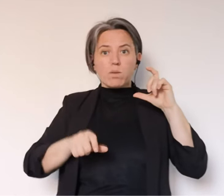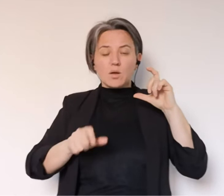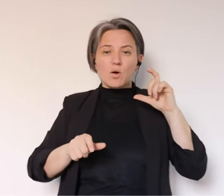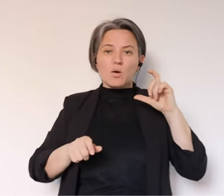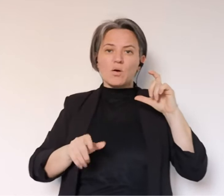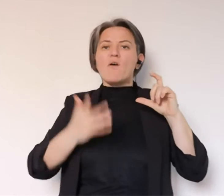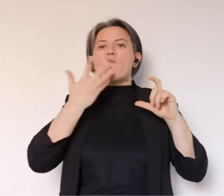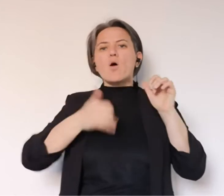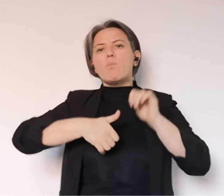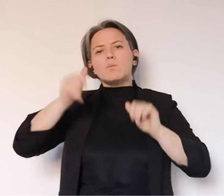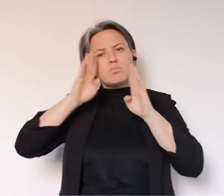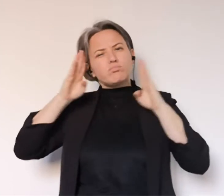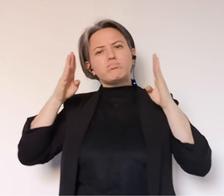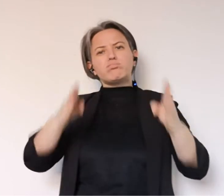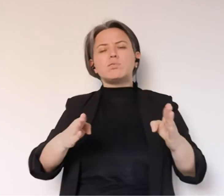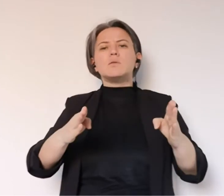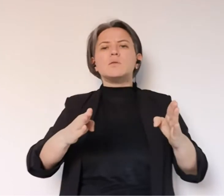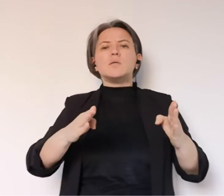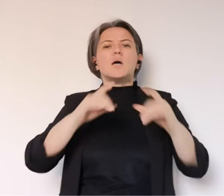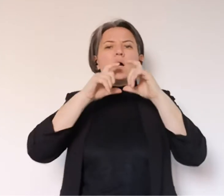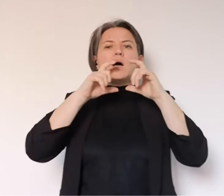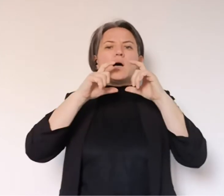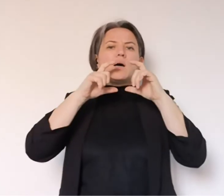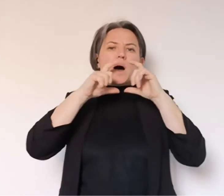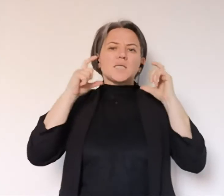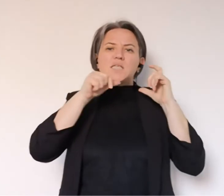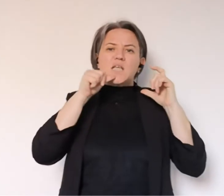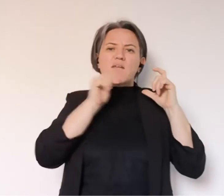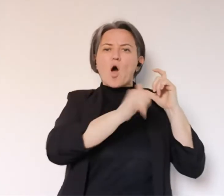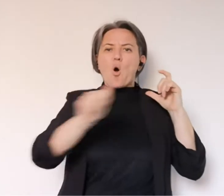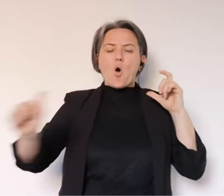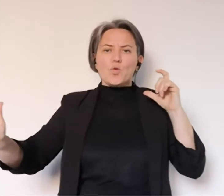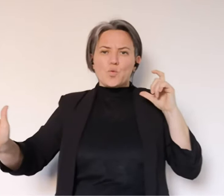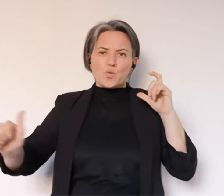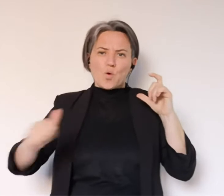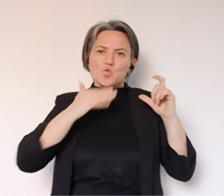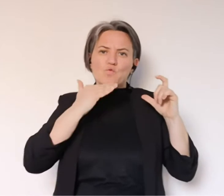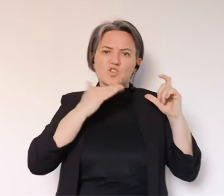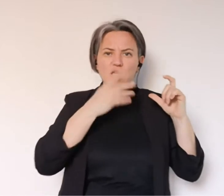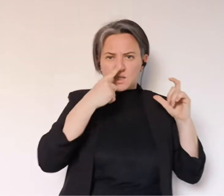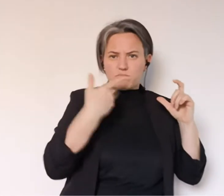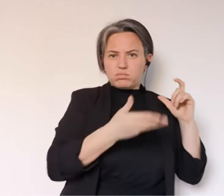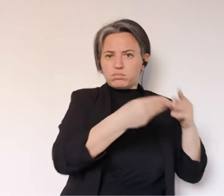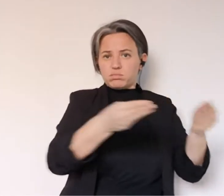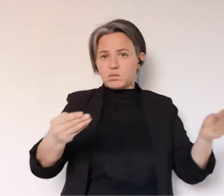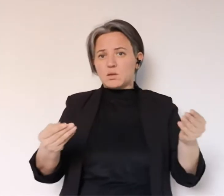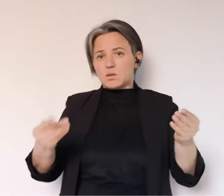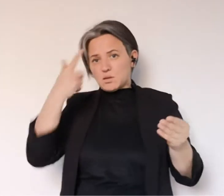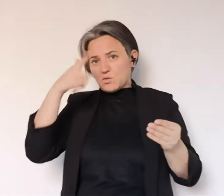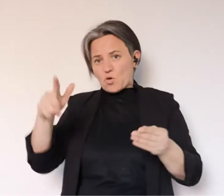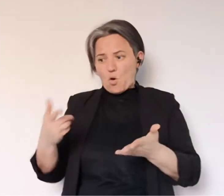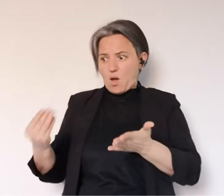'ordinanza perché voglio essere prima tranquillo che vi siano mascherine sufficienti e adesso indipendentemente dal fatto del gratuito non gratuito,